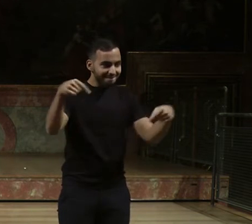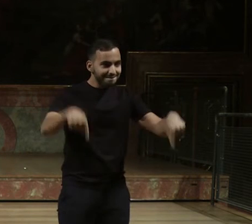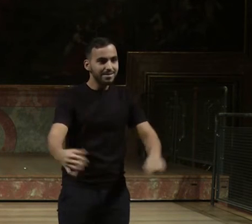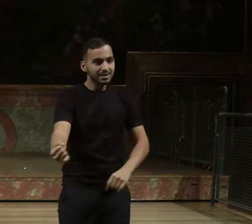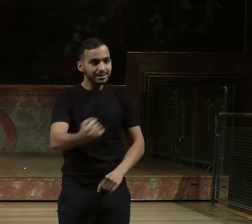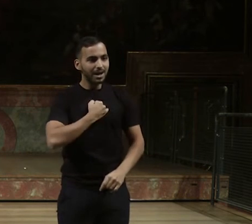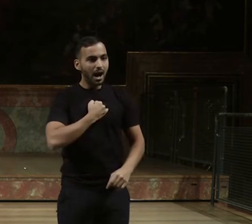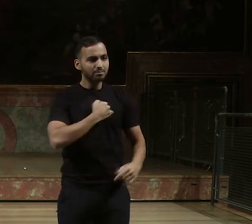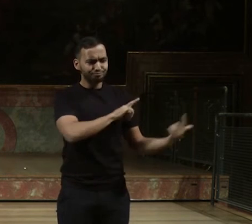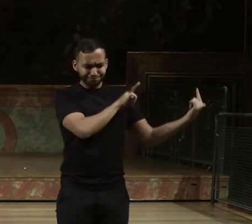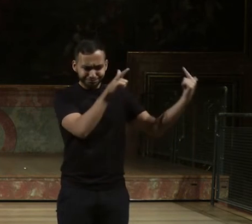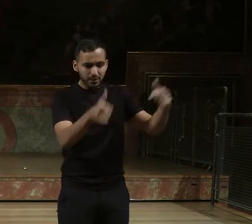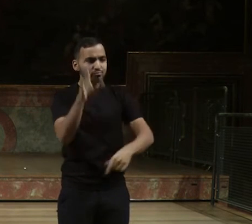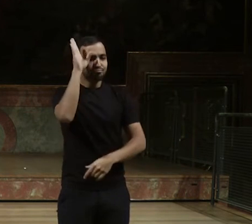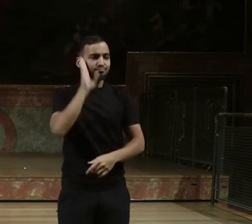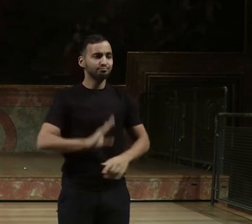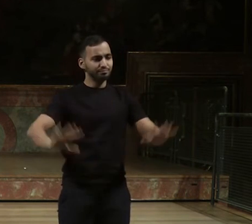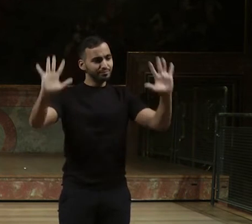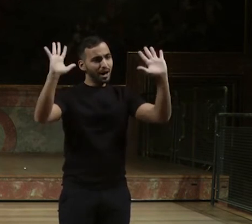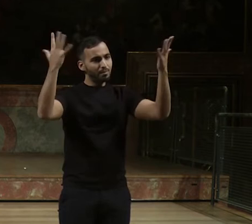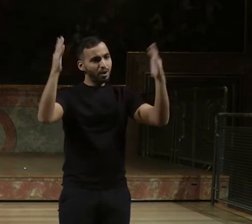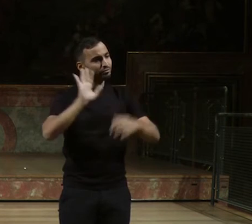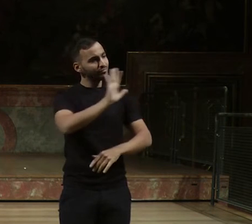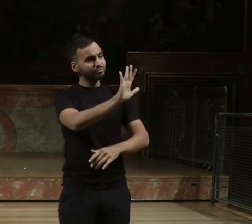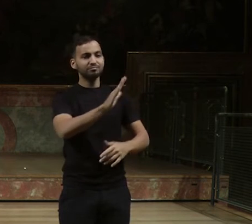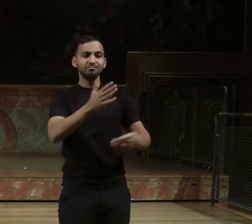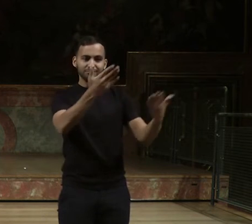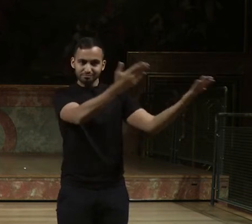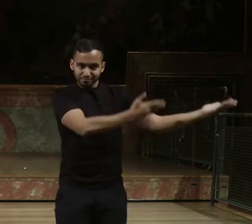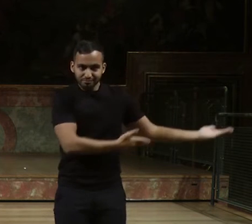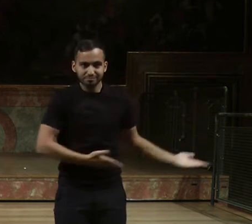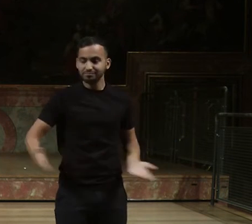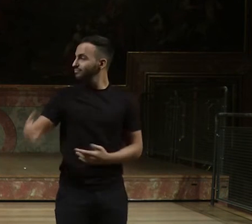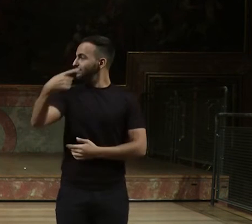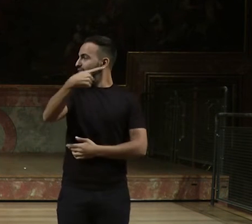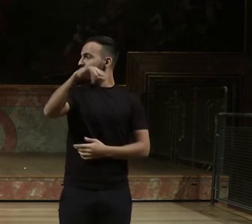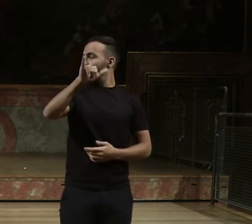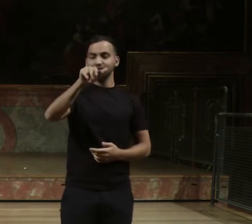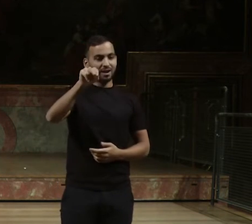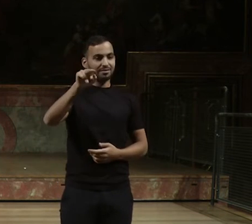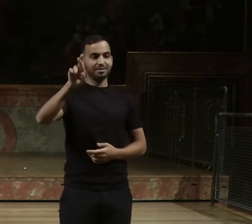Graz. Ich bitte um Riesenapplaus, bis er auf der Bühne ist für Gian Reto Jauke.